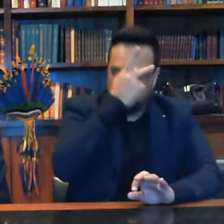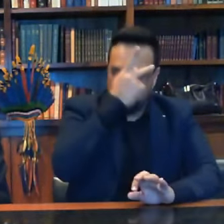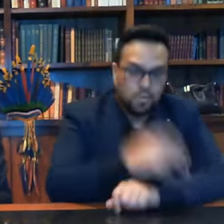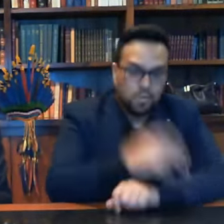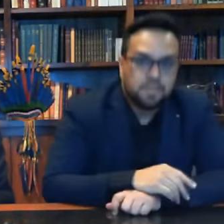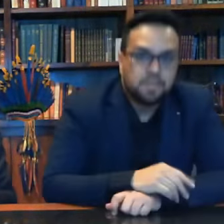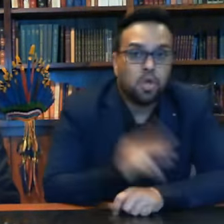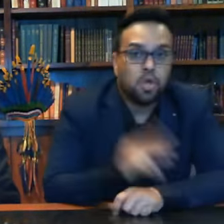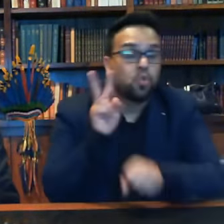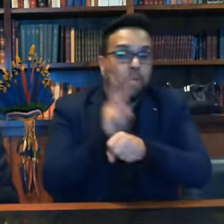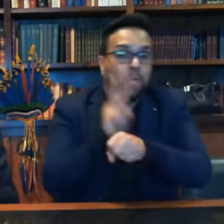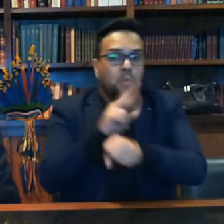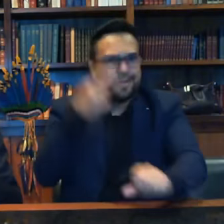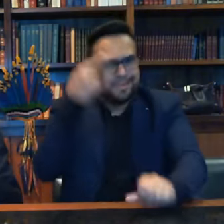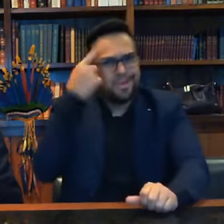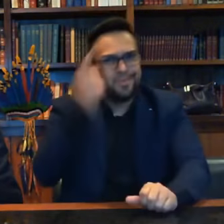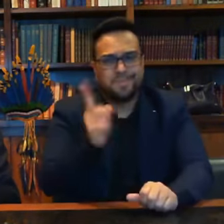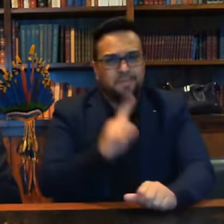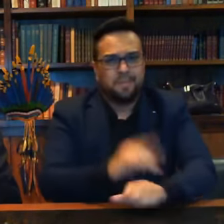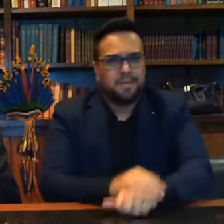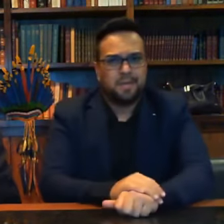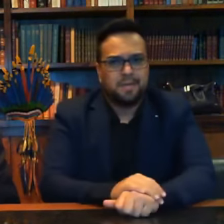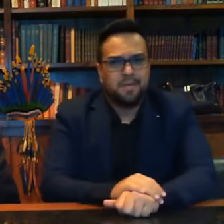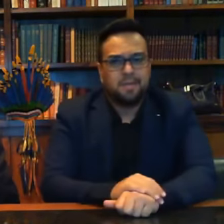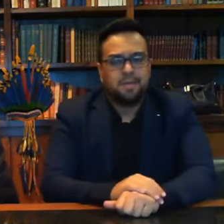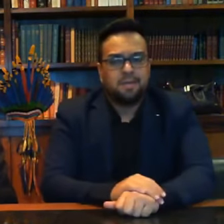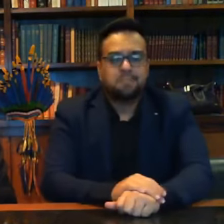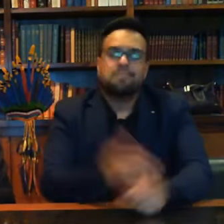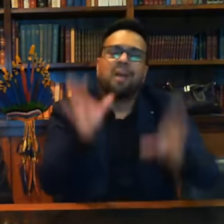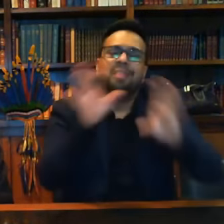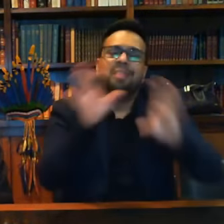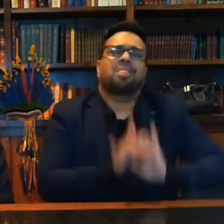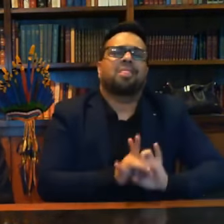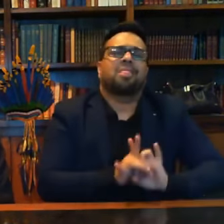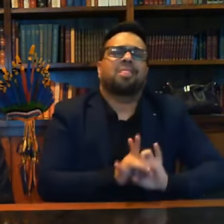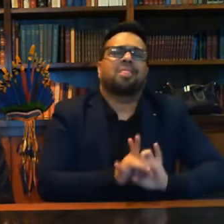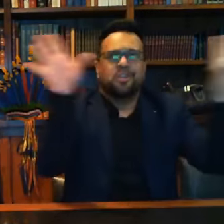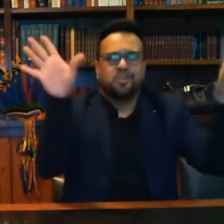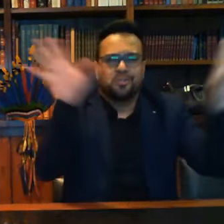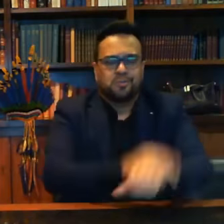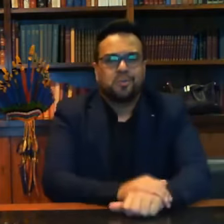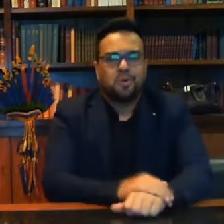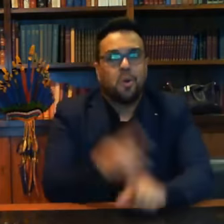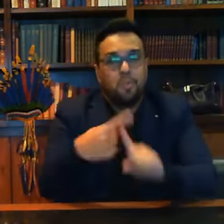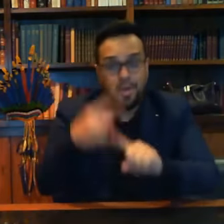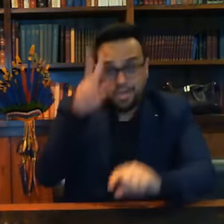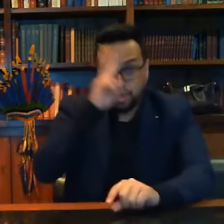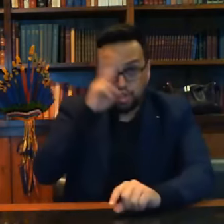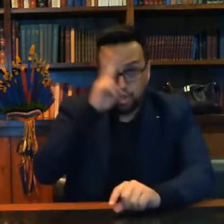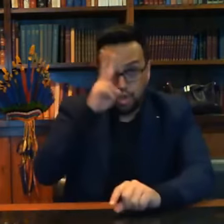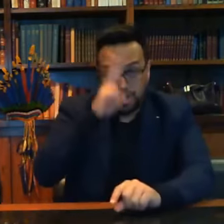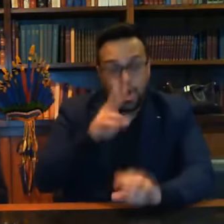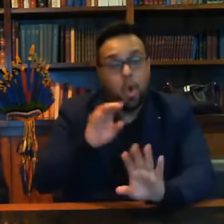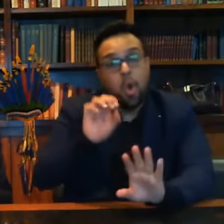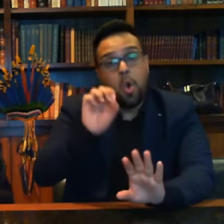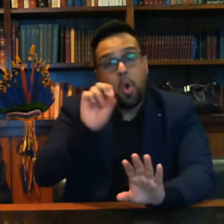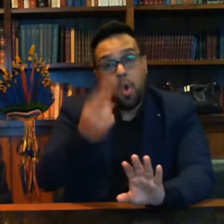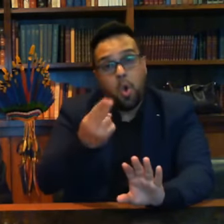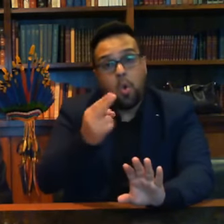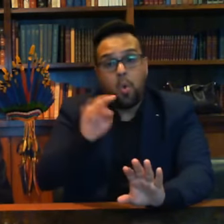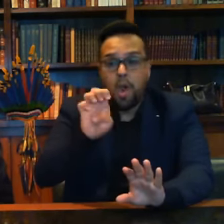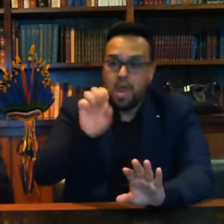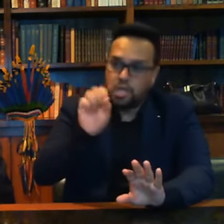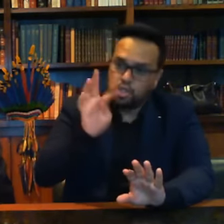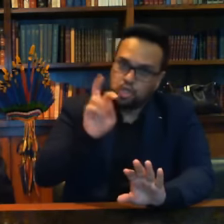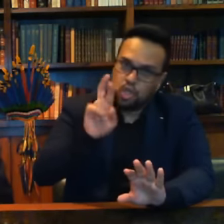-TSE, não sabia e deixou correr frouxo? Que a história, ou história que chega para a